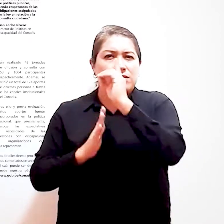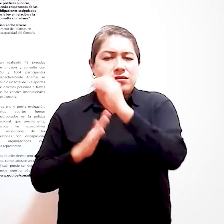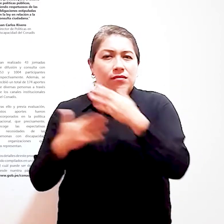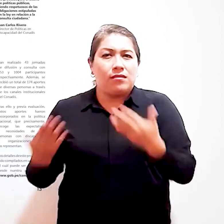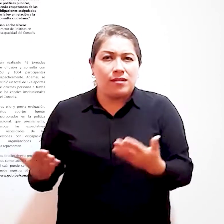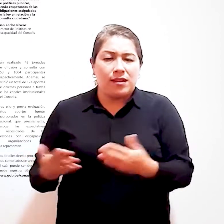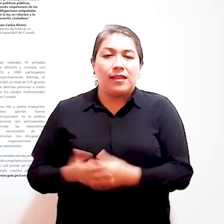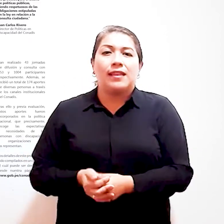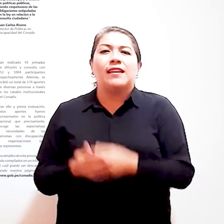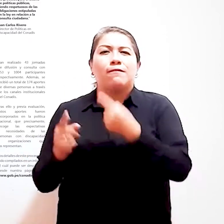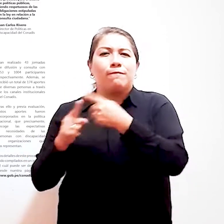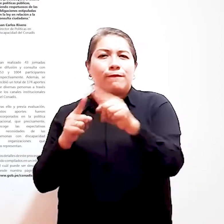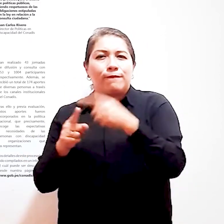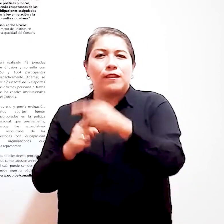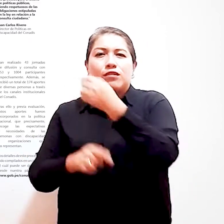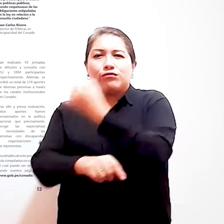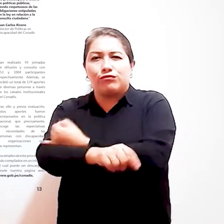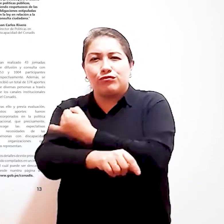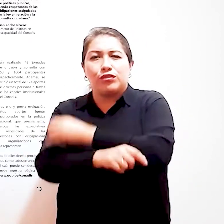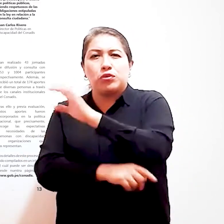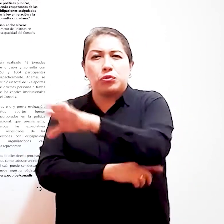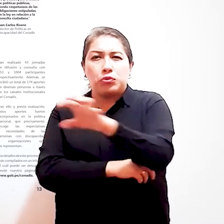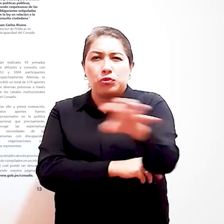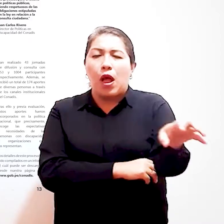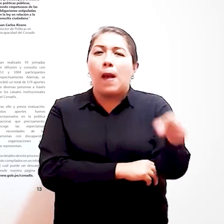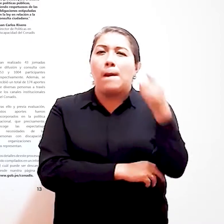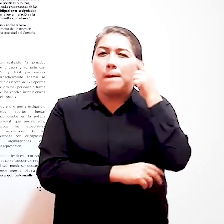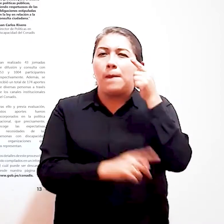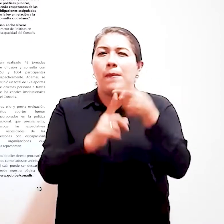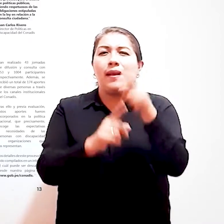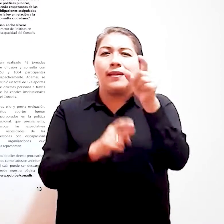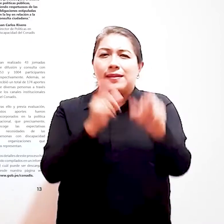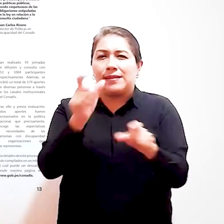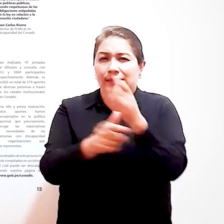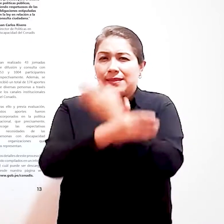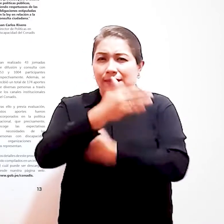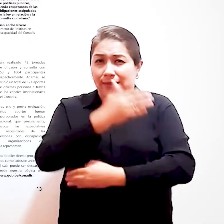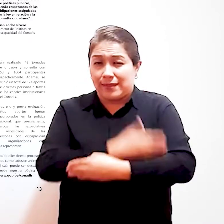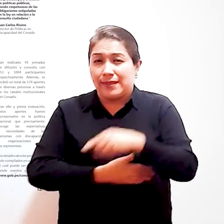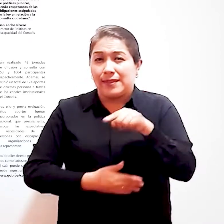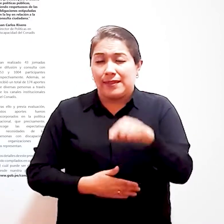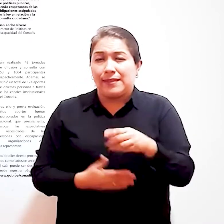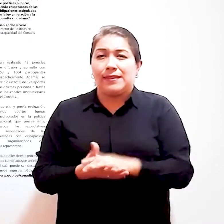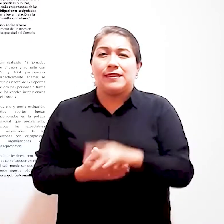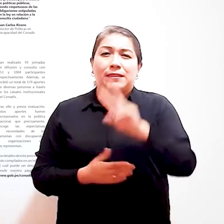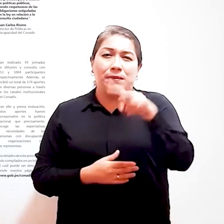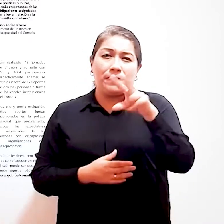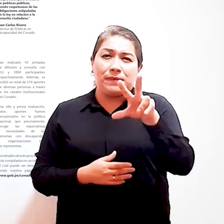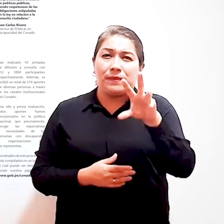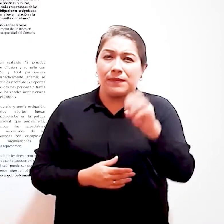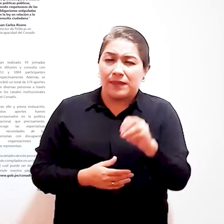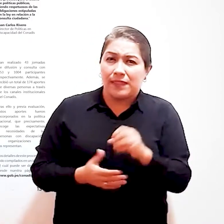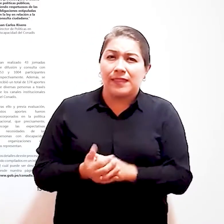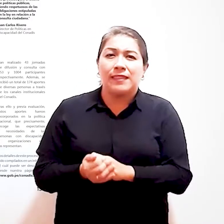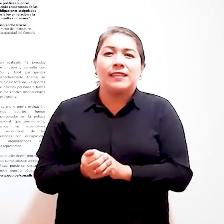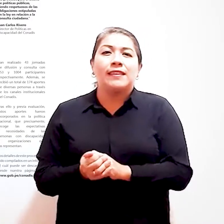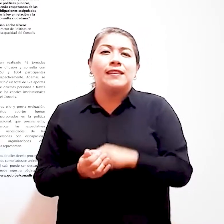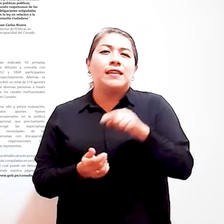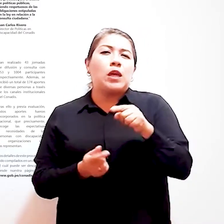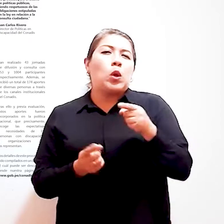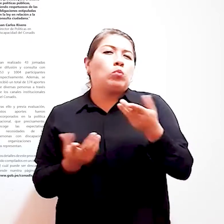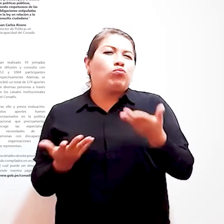denominada Política Nacional Multisectorial en Discapacidad para el Desarrollo al 2030 que aborda la